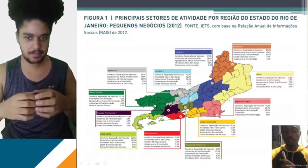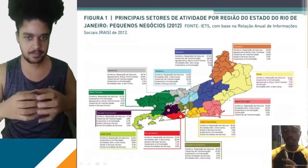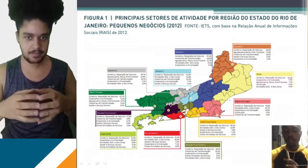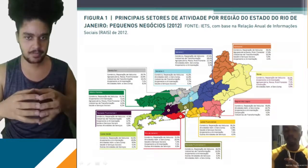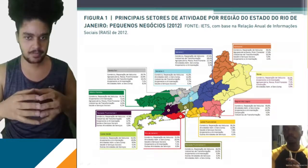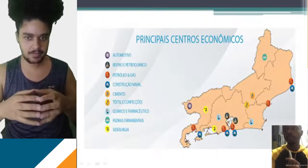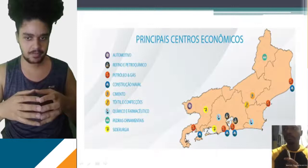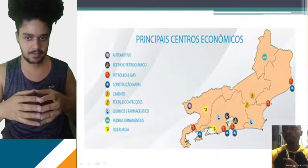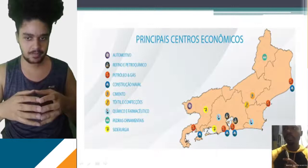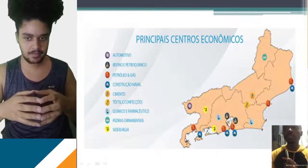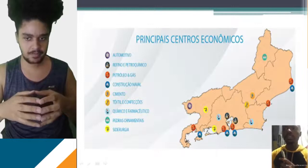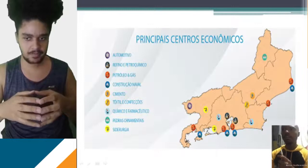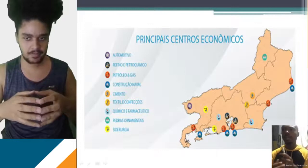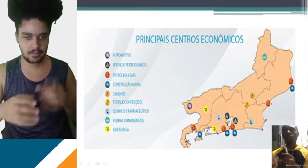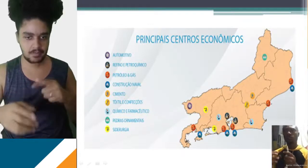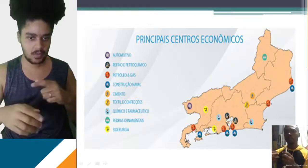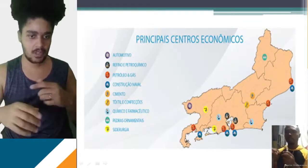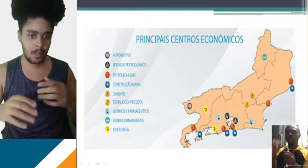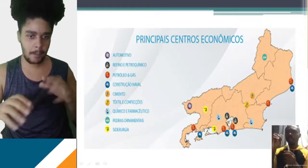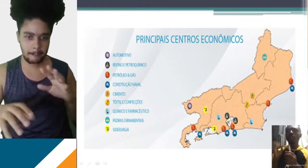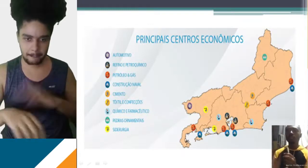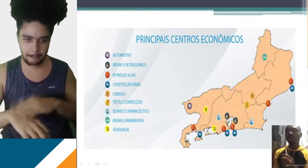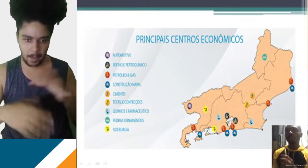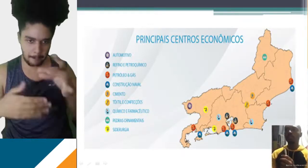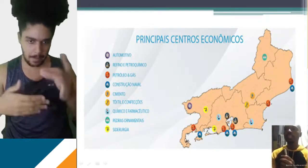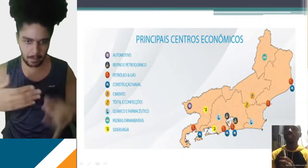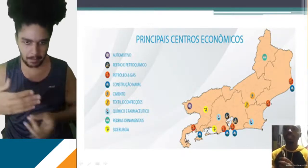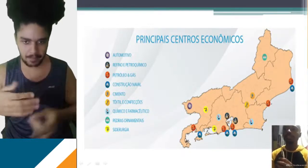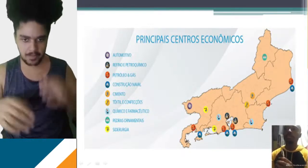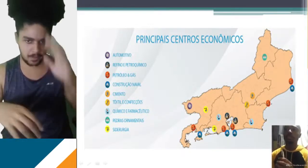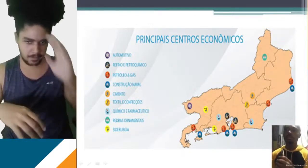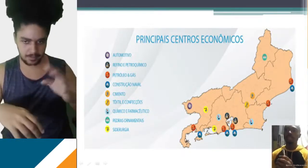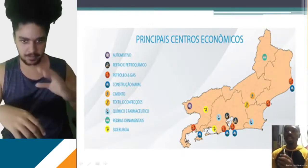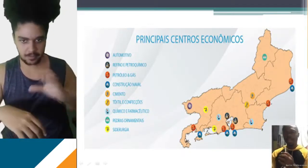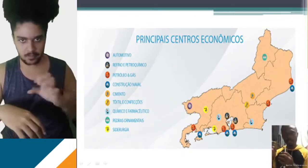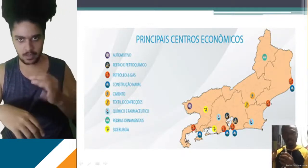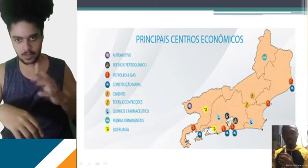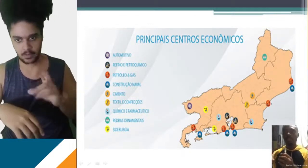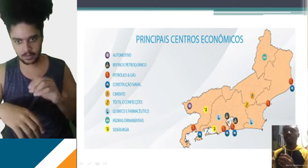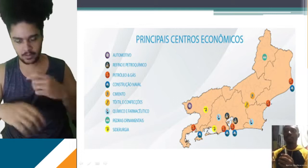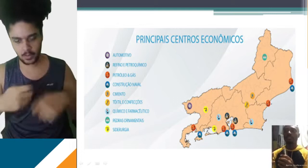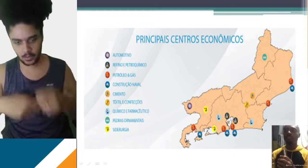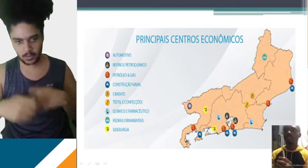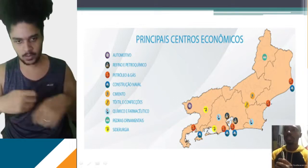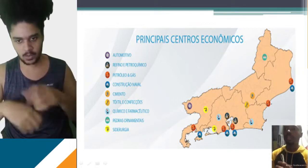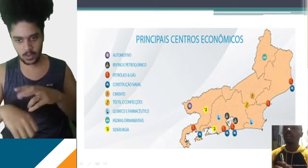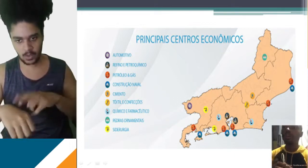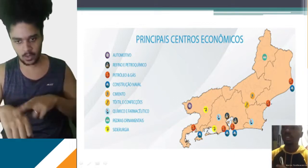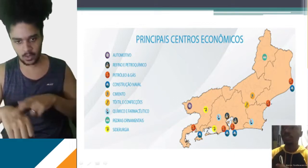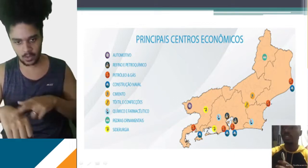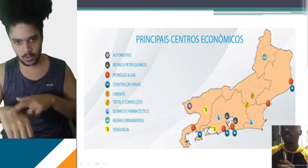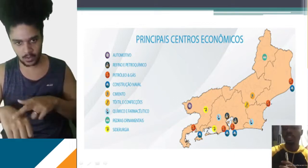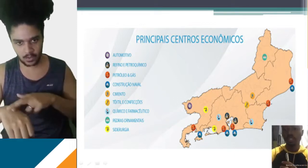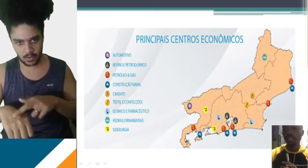Beleza? Vamos lá. Eu trouxe aqui agora, de uma forma mais pontual, os principais centros econômicos. Assim vai ficar um pouco mais fácil para a gente visualizar.